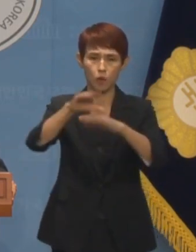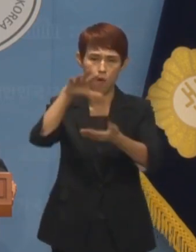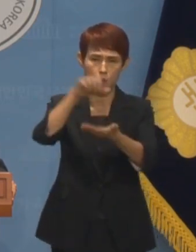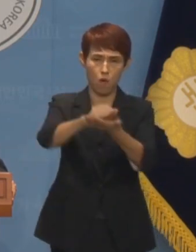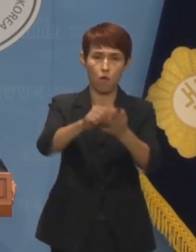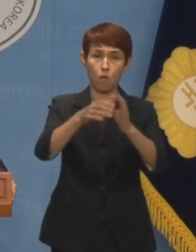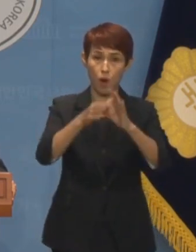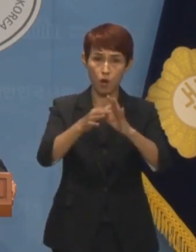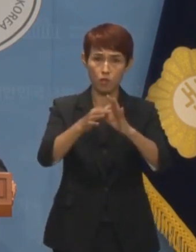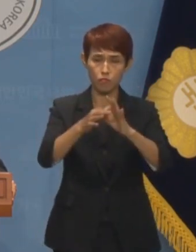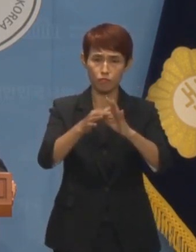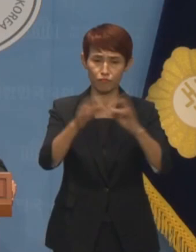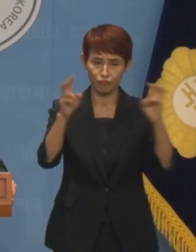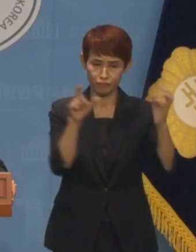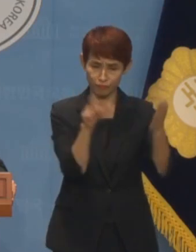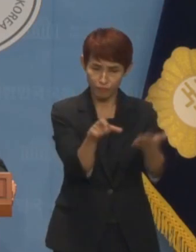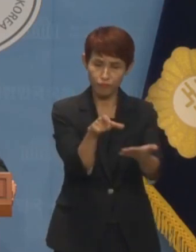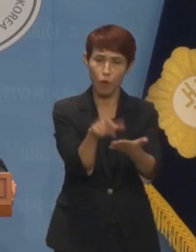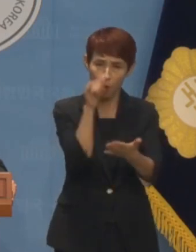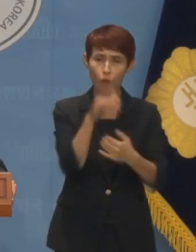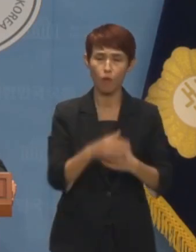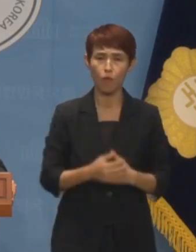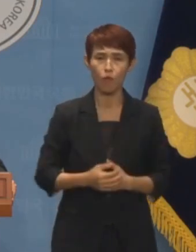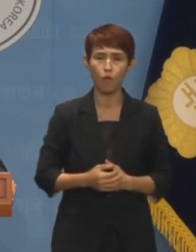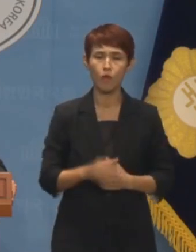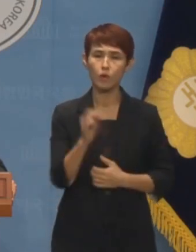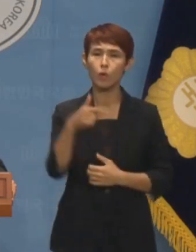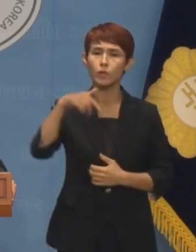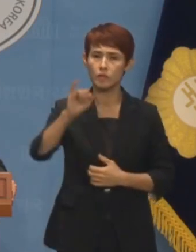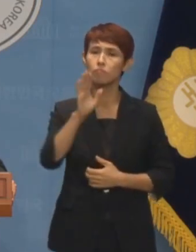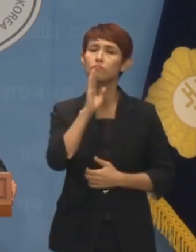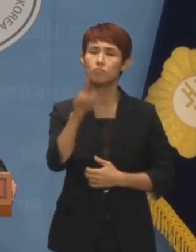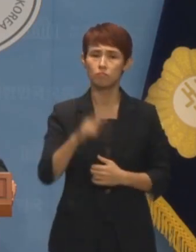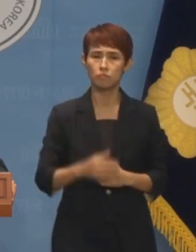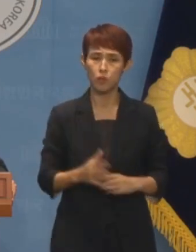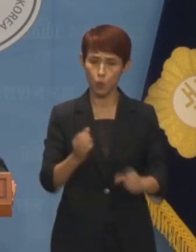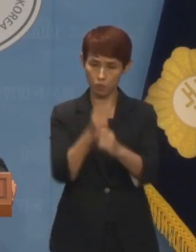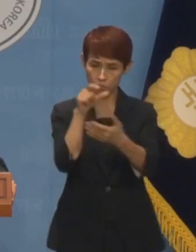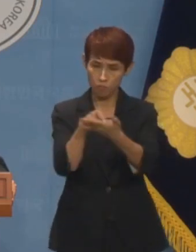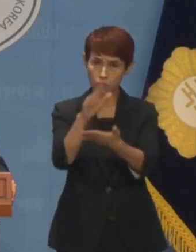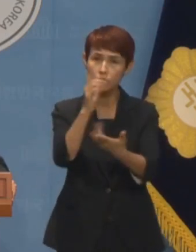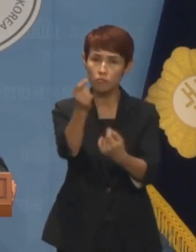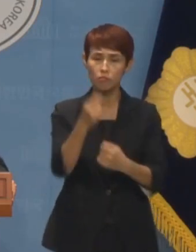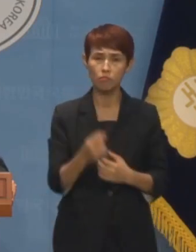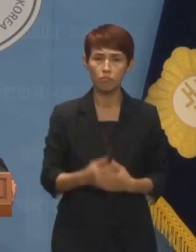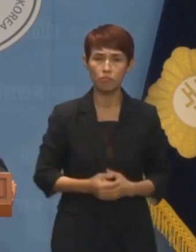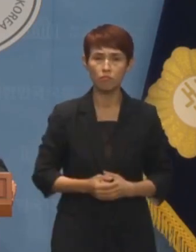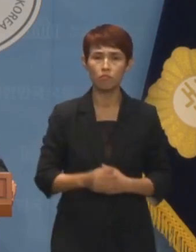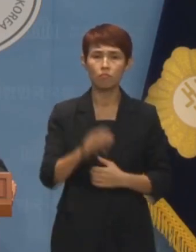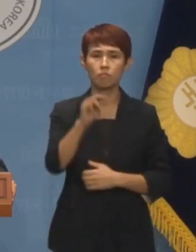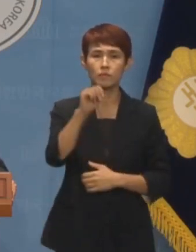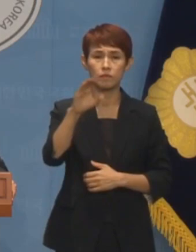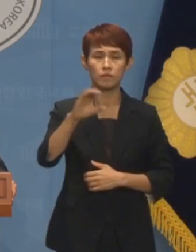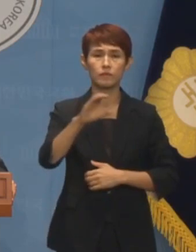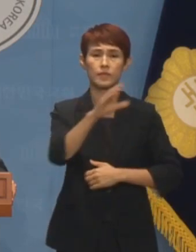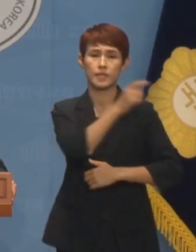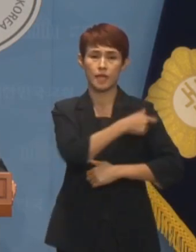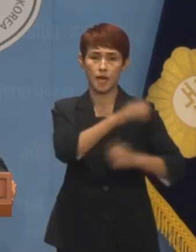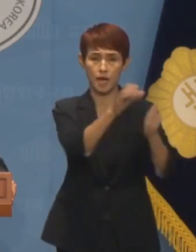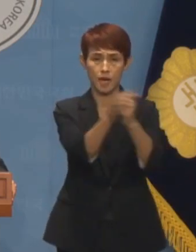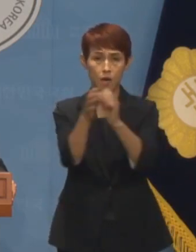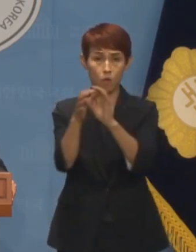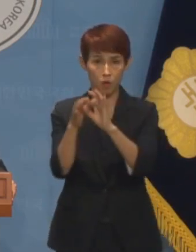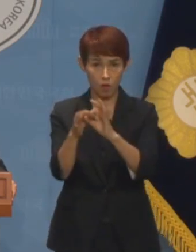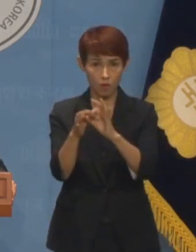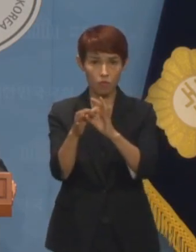관련이라고 적시되어 있습니다. 이게 요지가 아니면 뭡니까? 박문진 이사선임에 대해서는